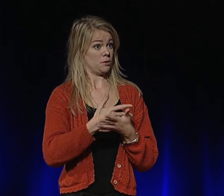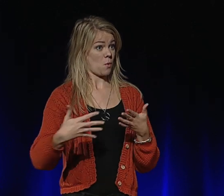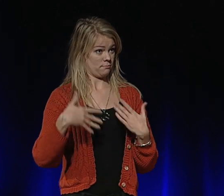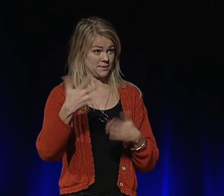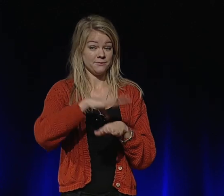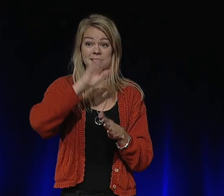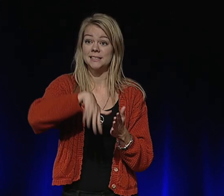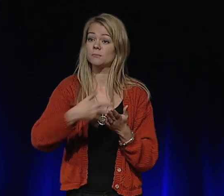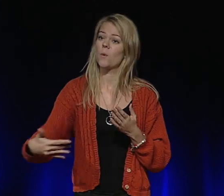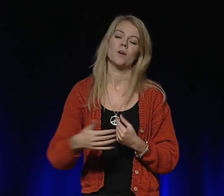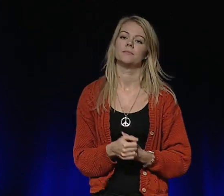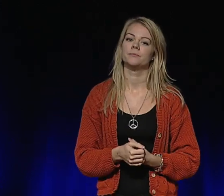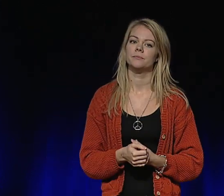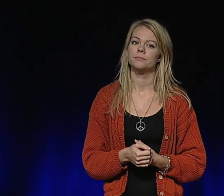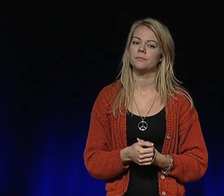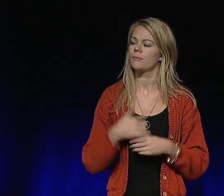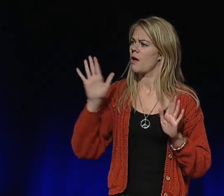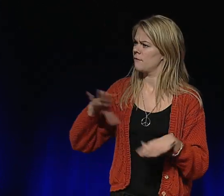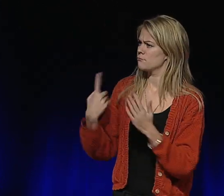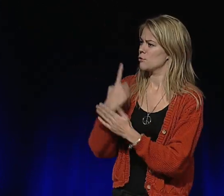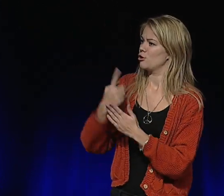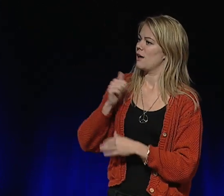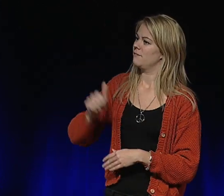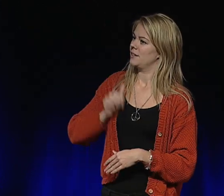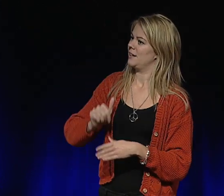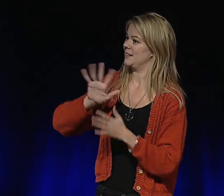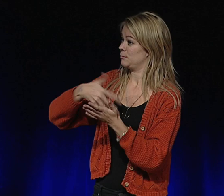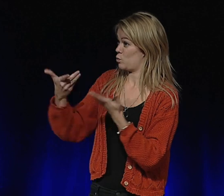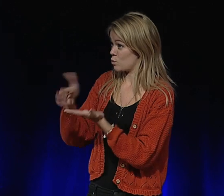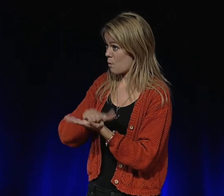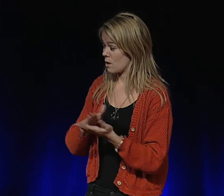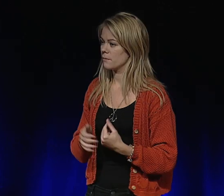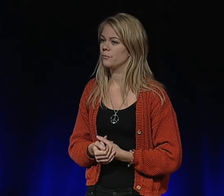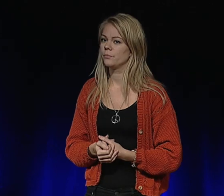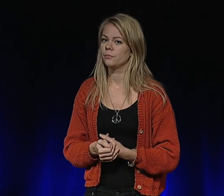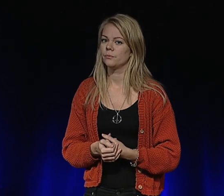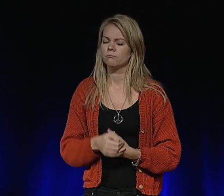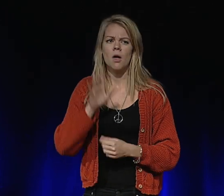första språk. Svenskt teckenspråk. Jag har haft möjlighet att använda teckenspråkstolk.